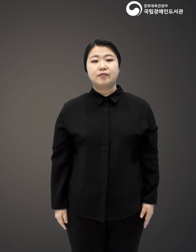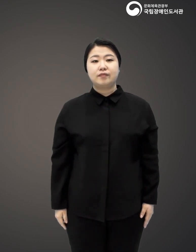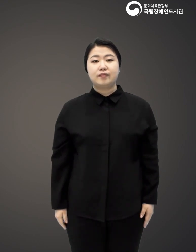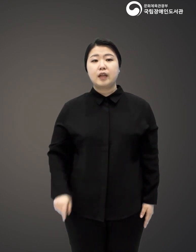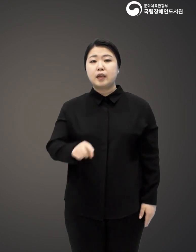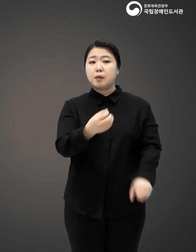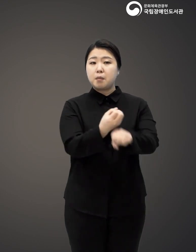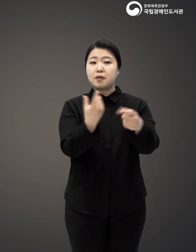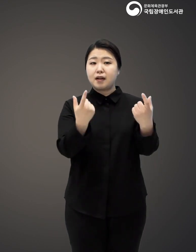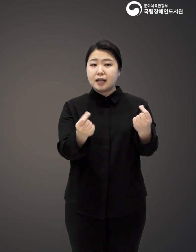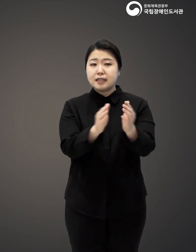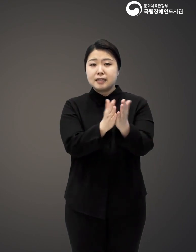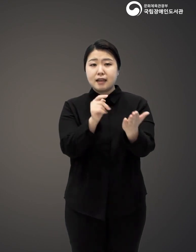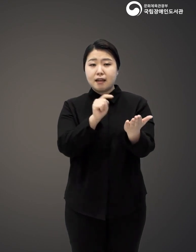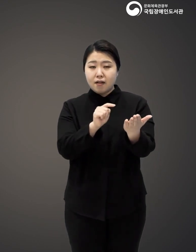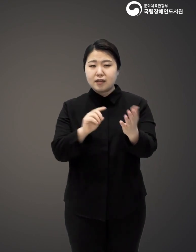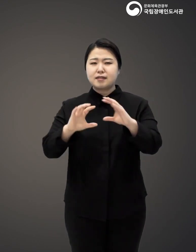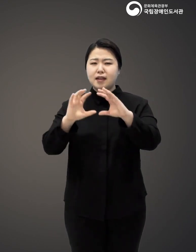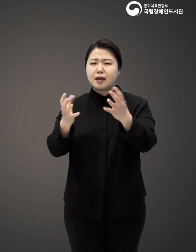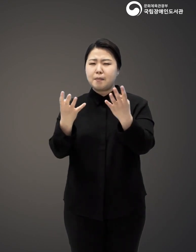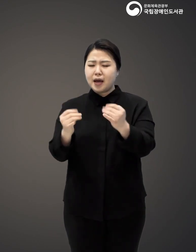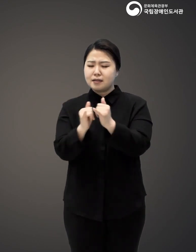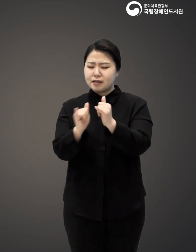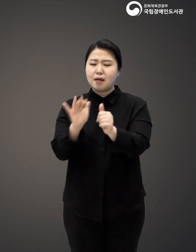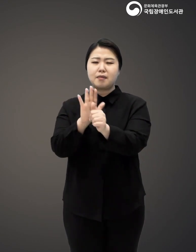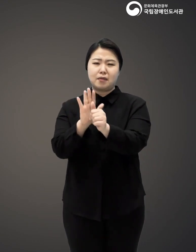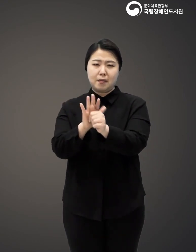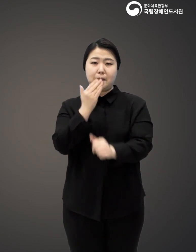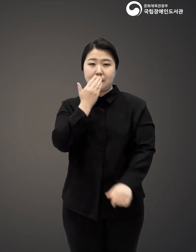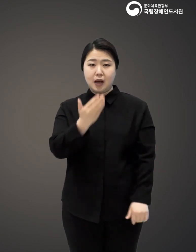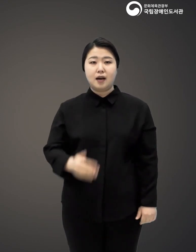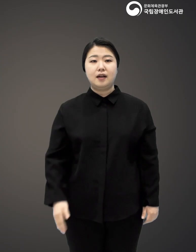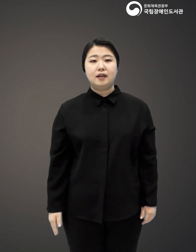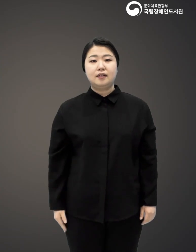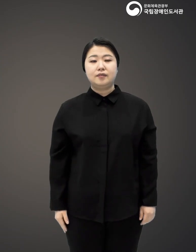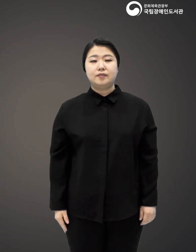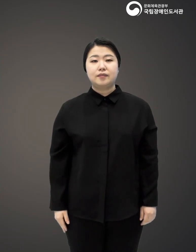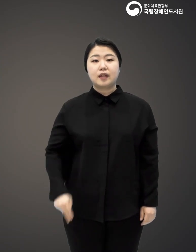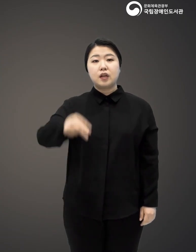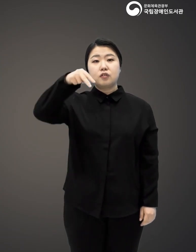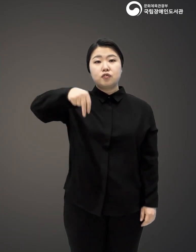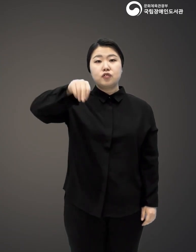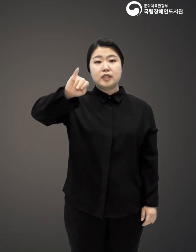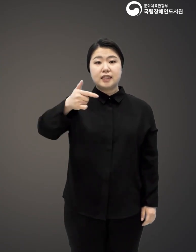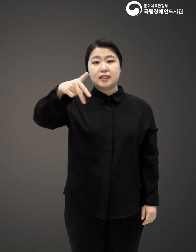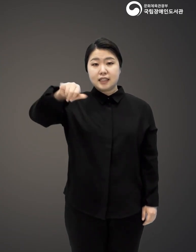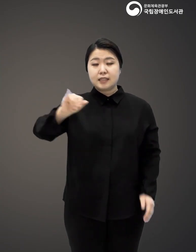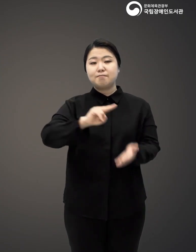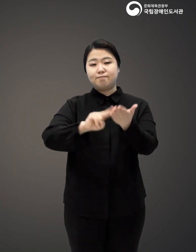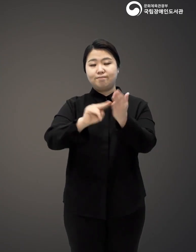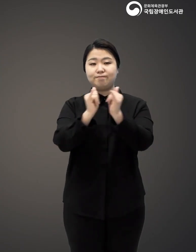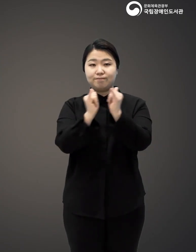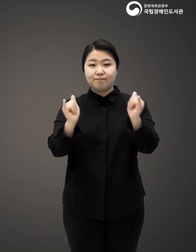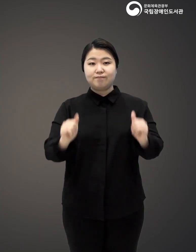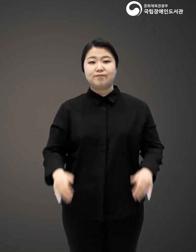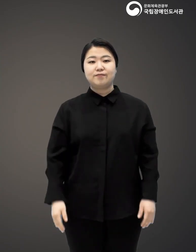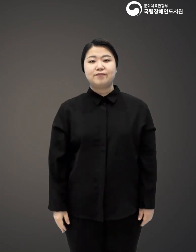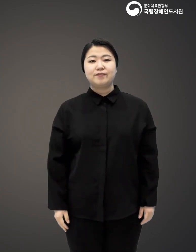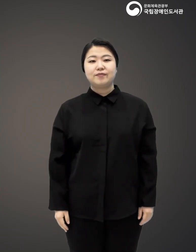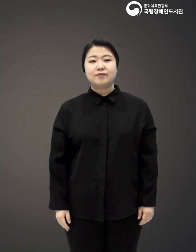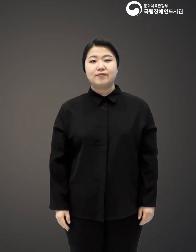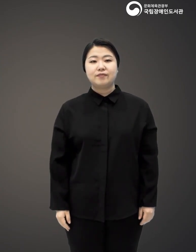이 보석 같은 작품이 세상에 많은 사람을 살릴 것이다. 수신지, 만화가